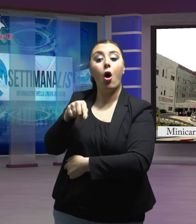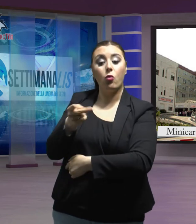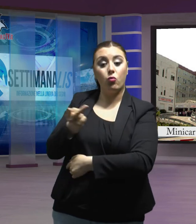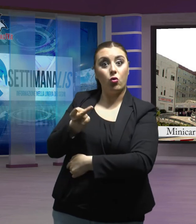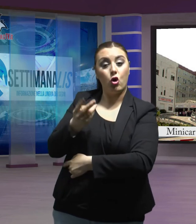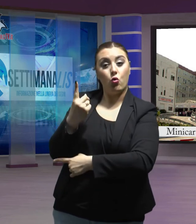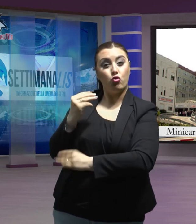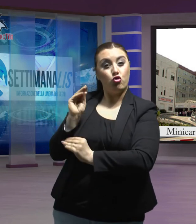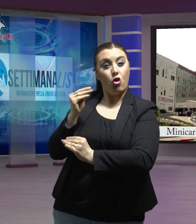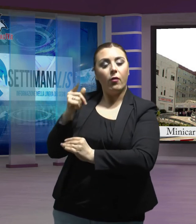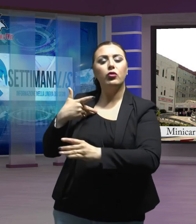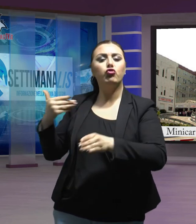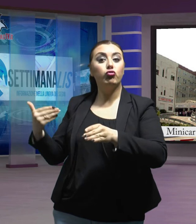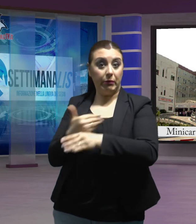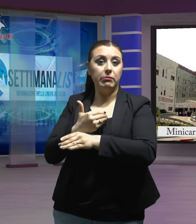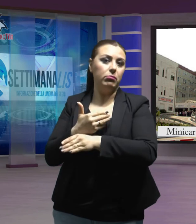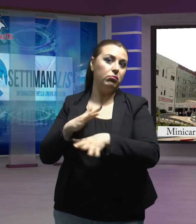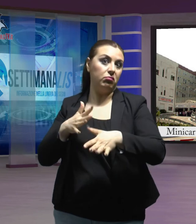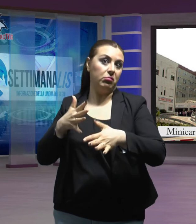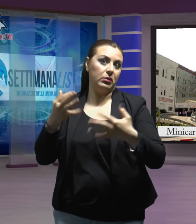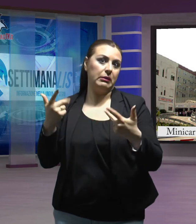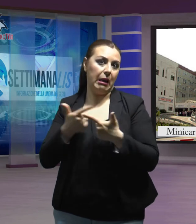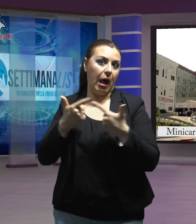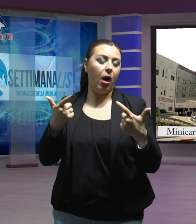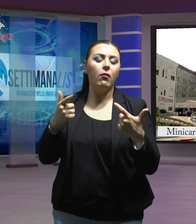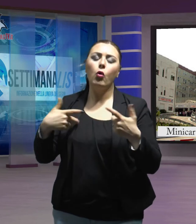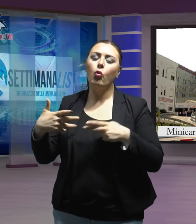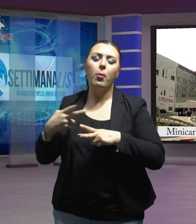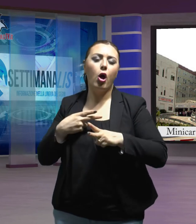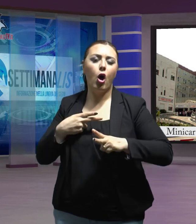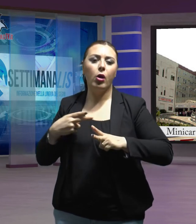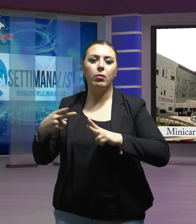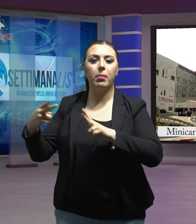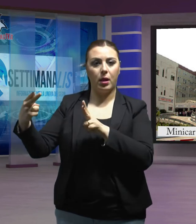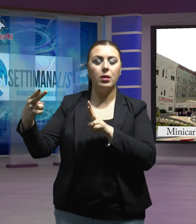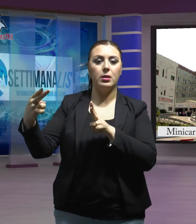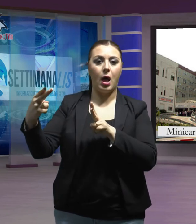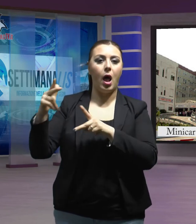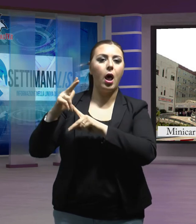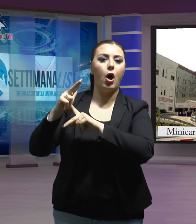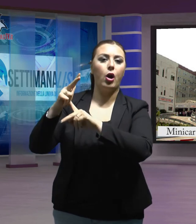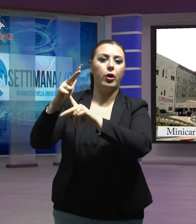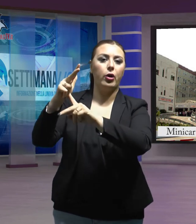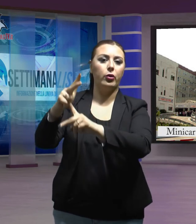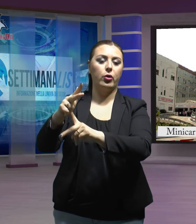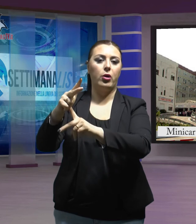riportato ferite serie ed è stato trasportato in elisoccorso all'ospedale di